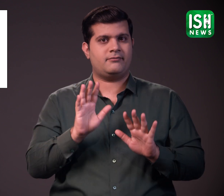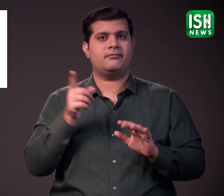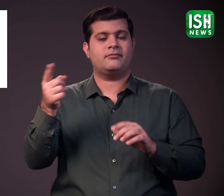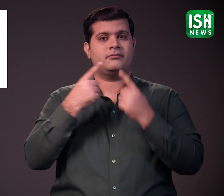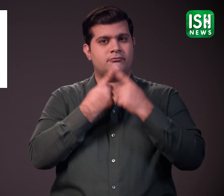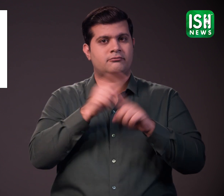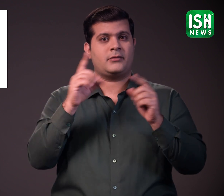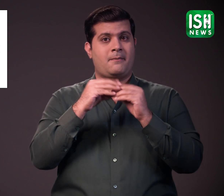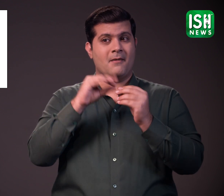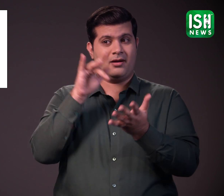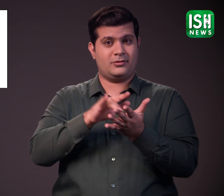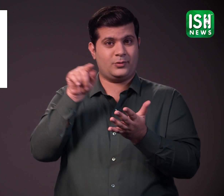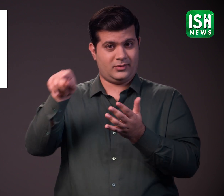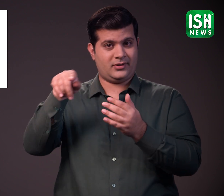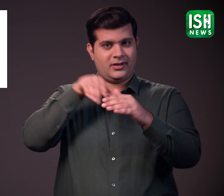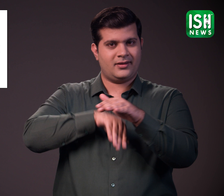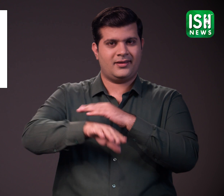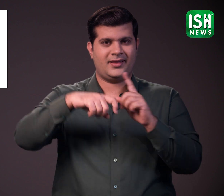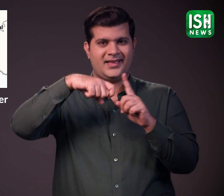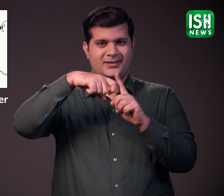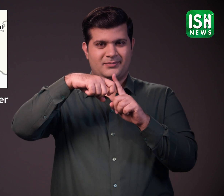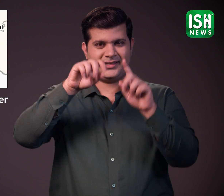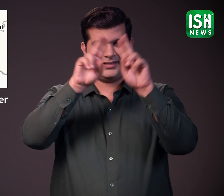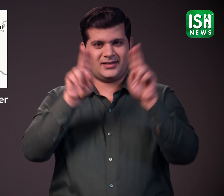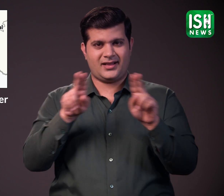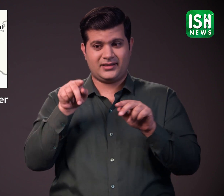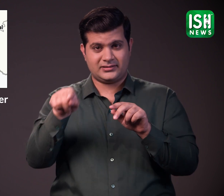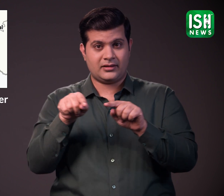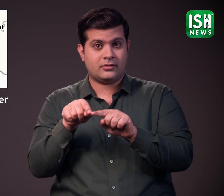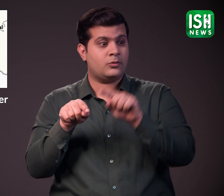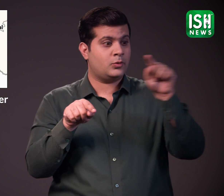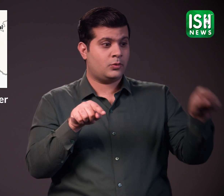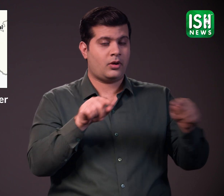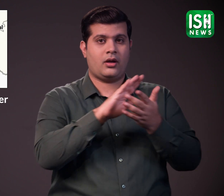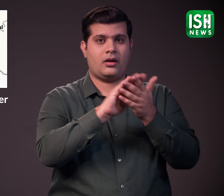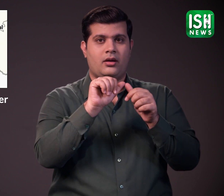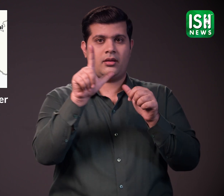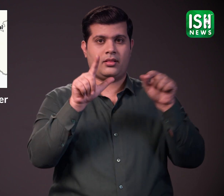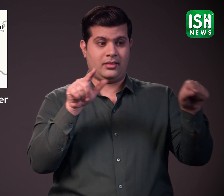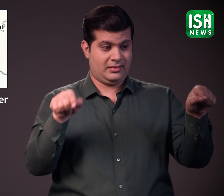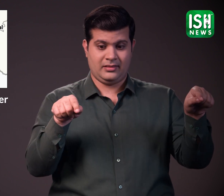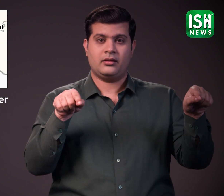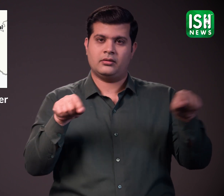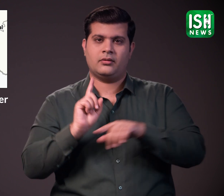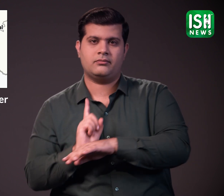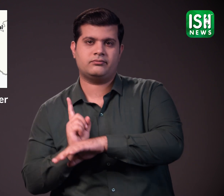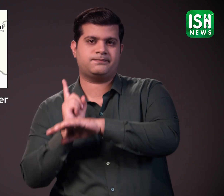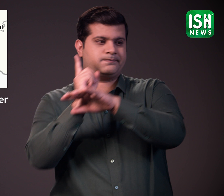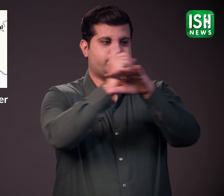कि कैम्पे गोड़ा अंतराष्ट्य हवाई अड़े और हिंदुस्तान एरोनॉटिक्स लिमिटेड हवाई अड़े के बीच हेलिकॉप्टर उडान